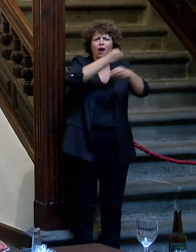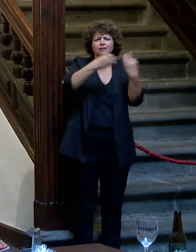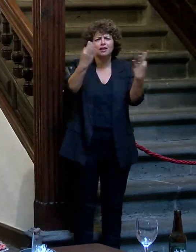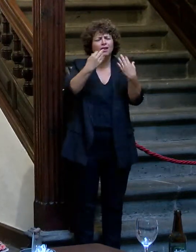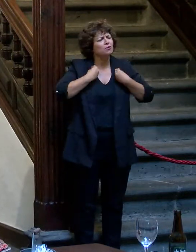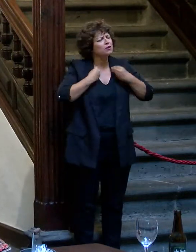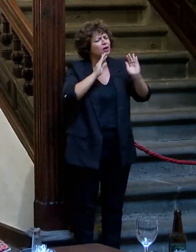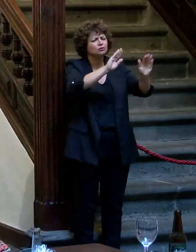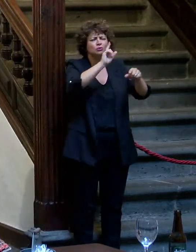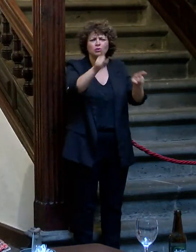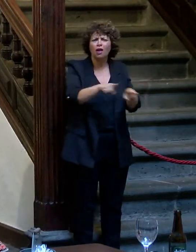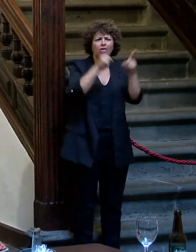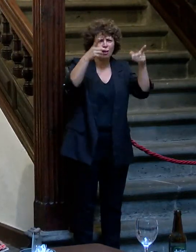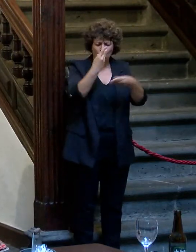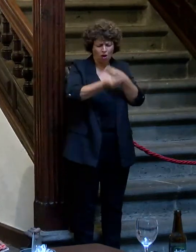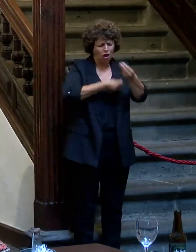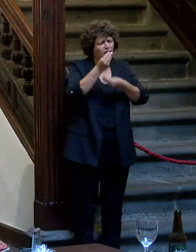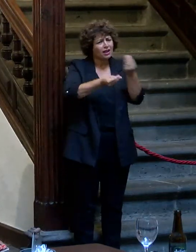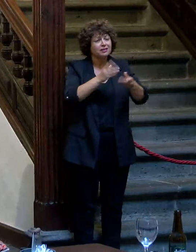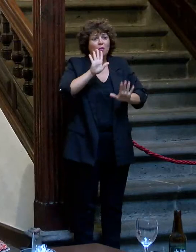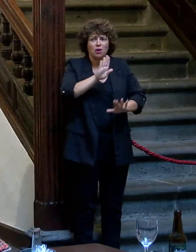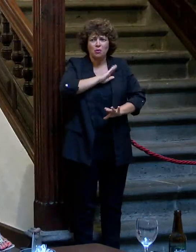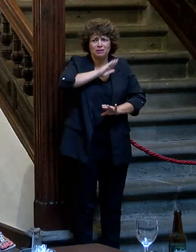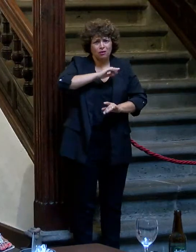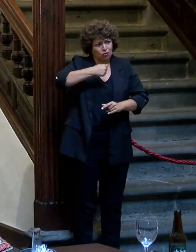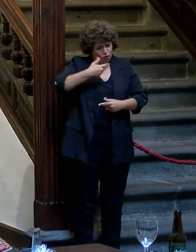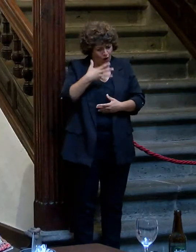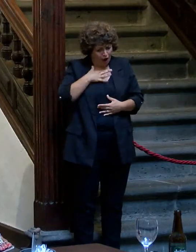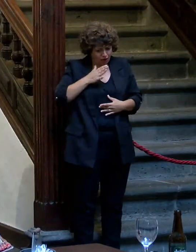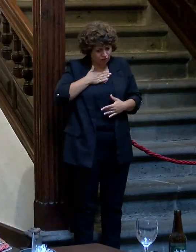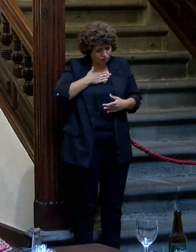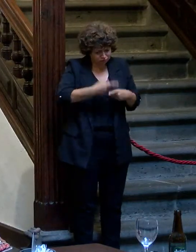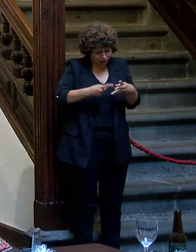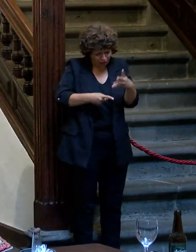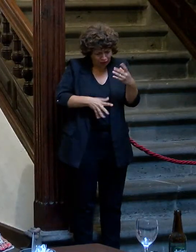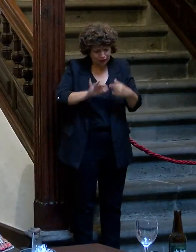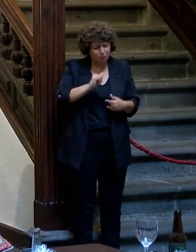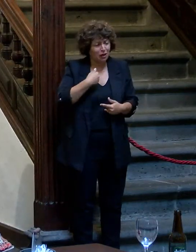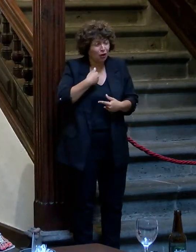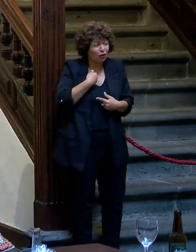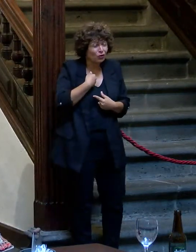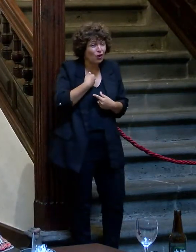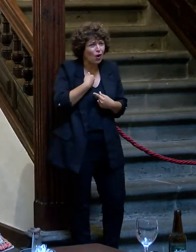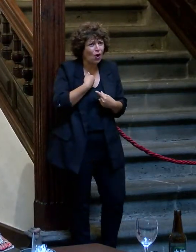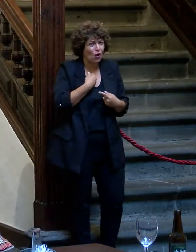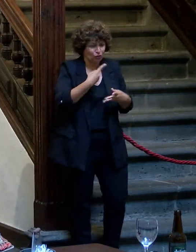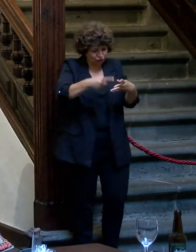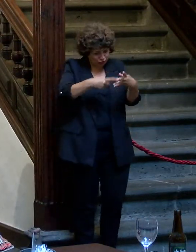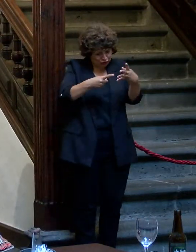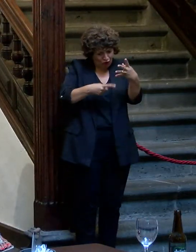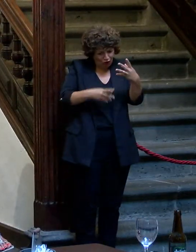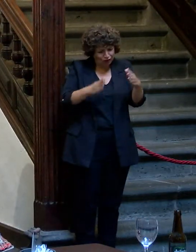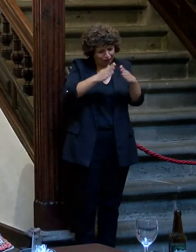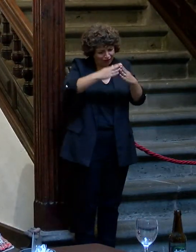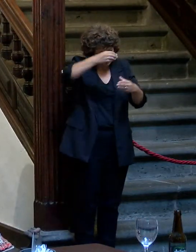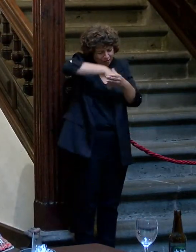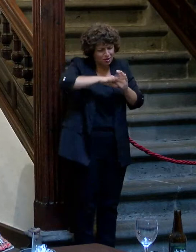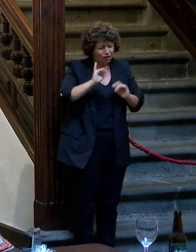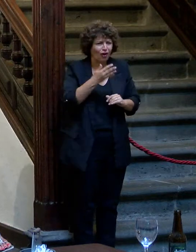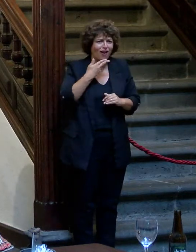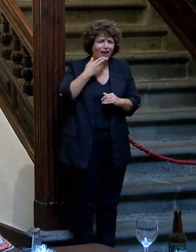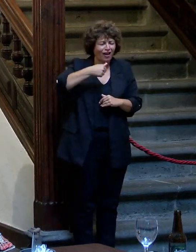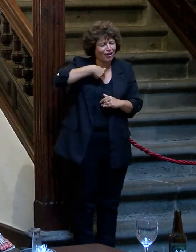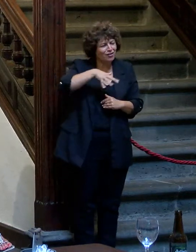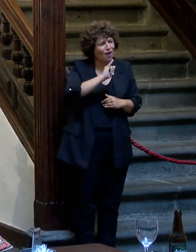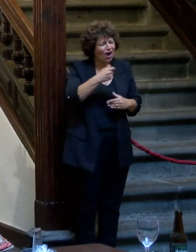A mí qué más me da. Pero bastante tengo yo con lo que tengo. ¿Usted cree que yo no tengo plancha en mi casa con la edad que